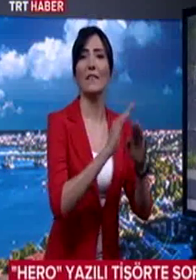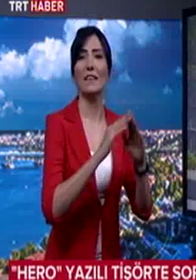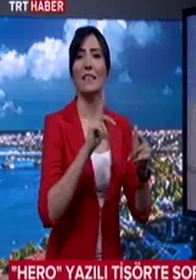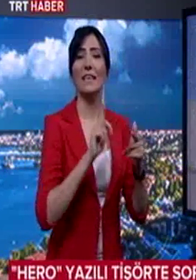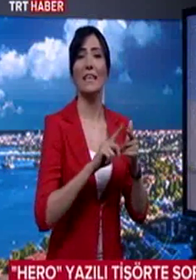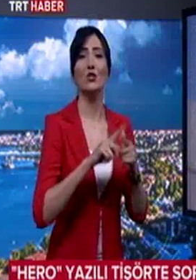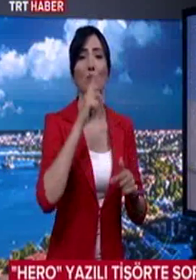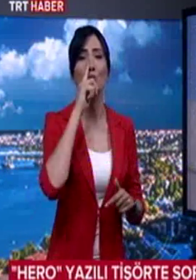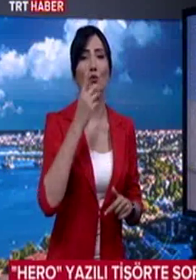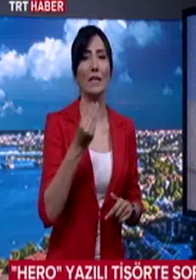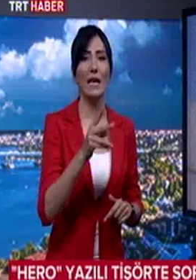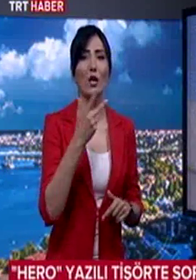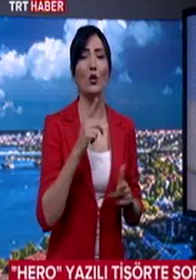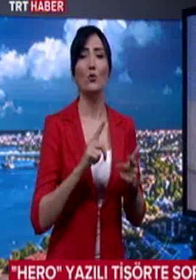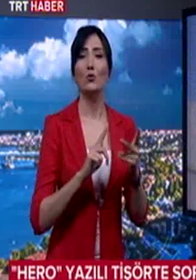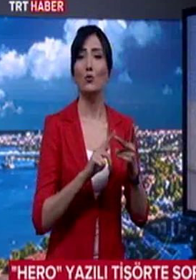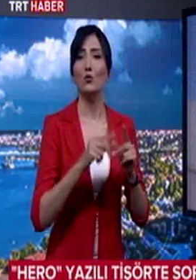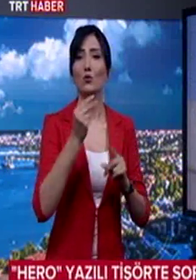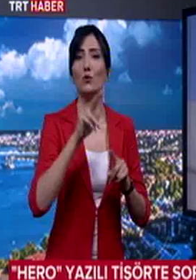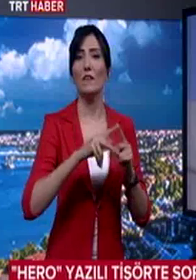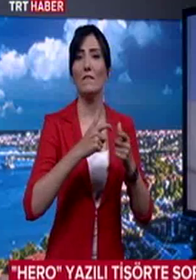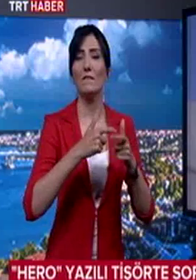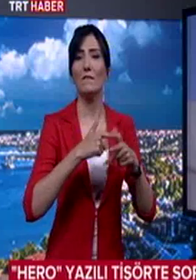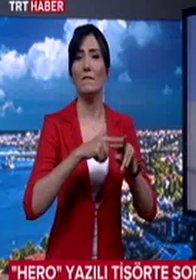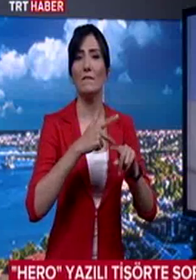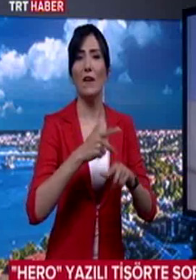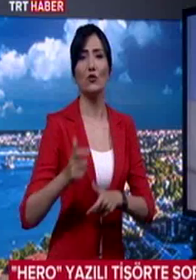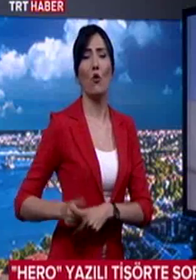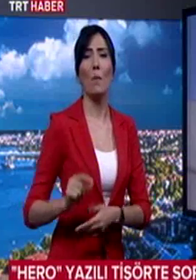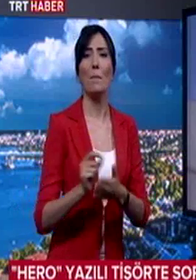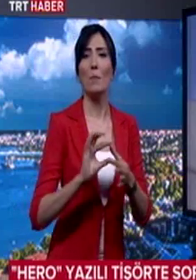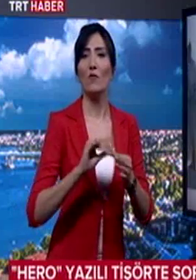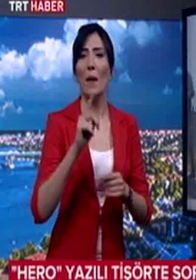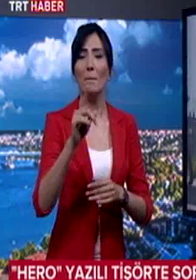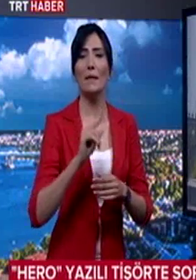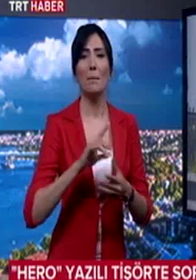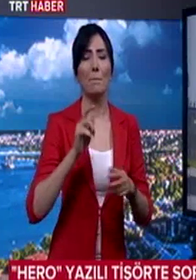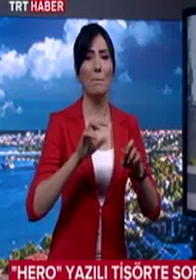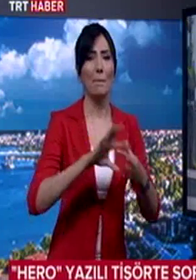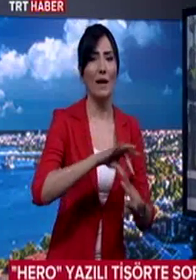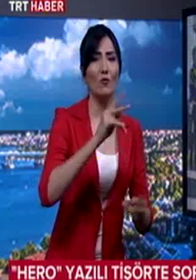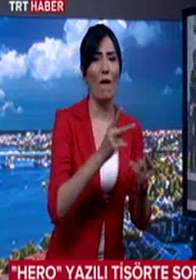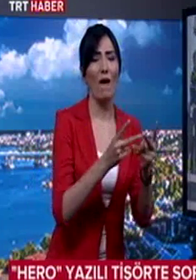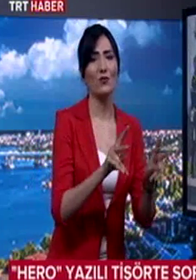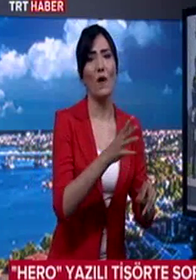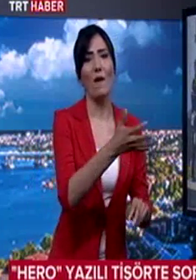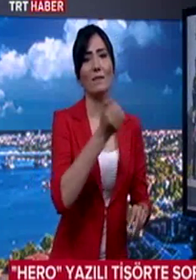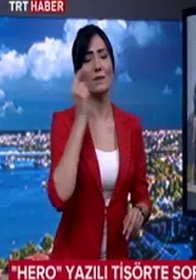evinin ikinci müdürüyle 3 infaz koruma memuru ve bir idari personelin açığa alındığını duyurdu.